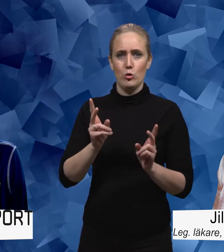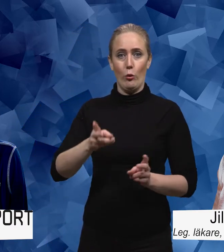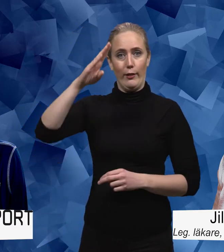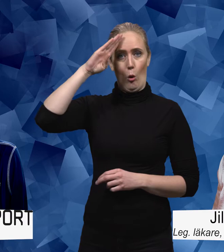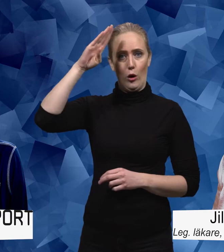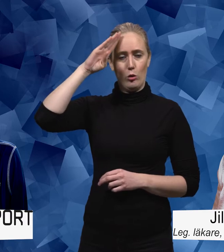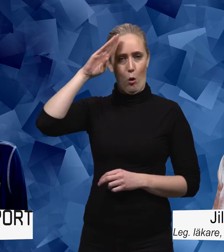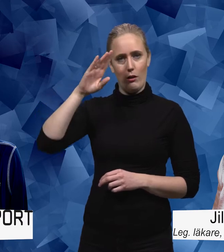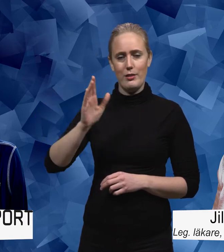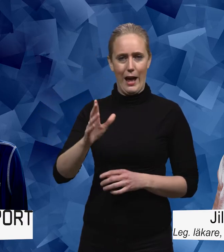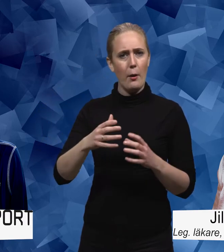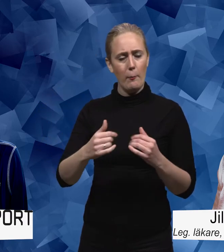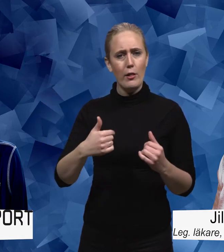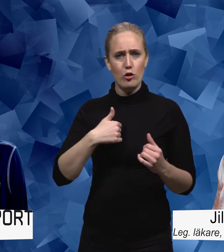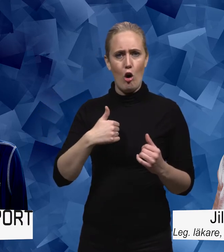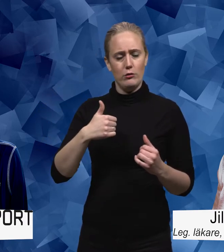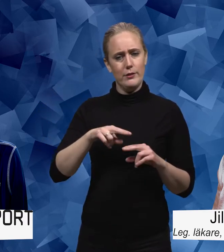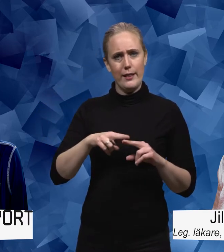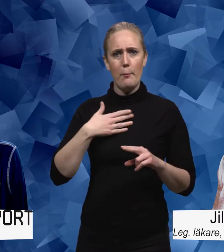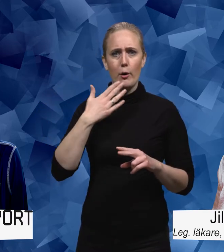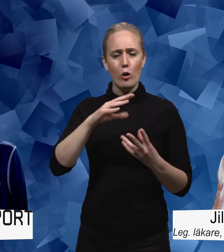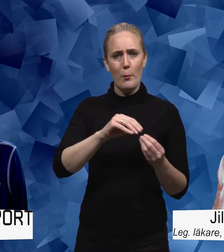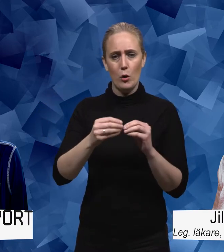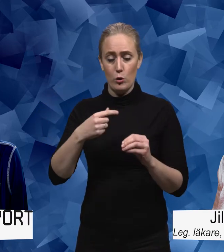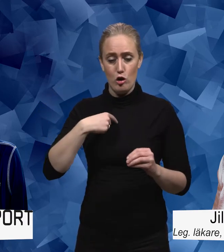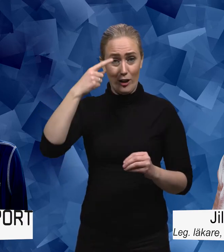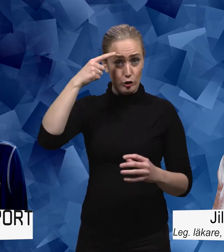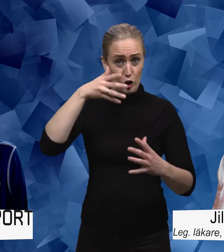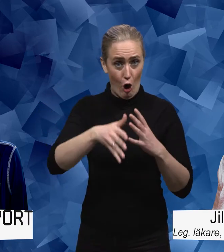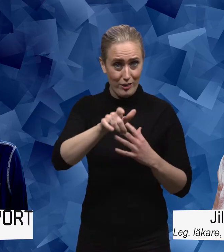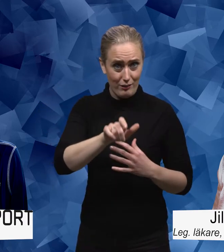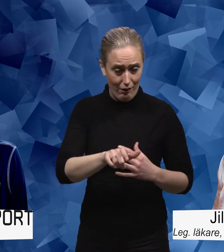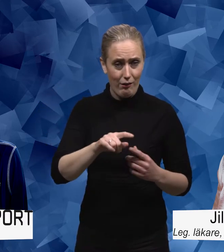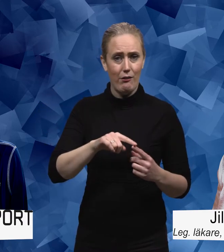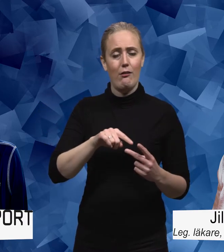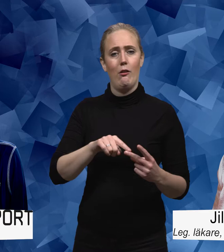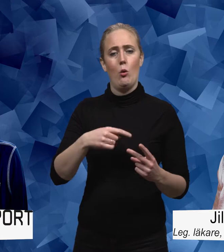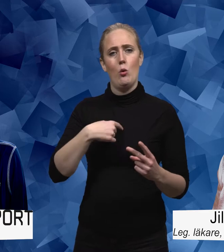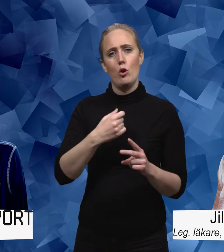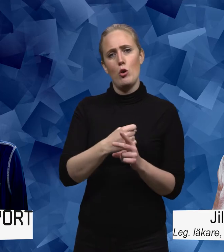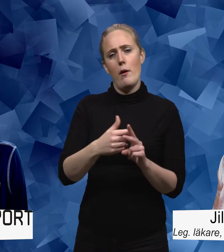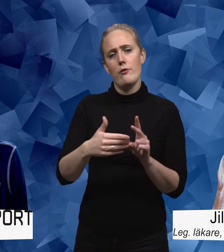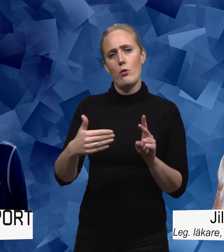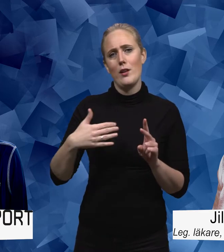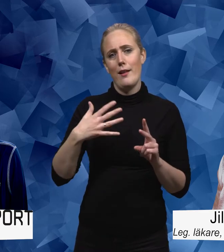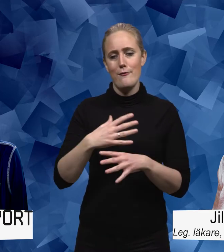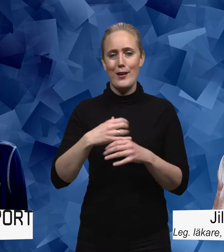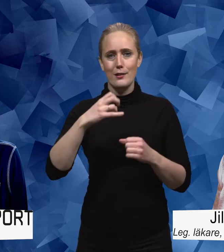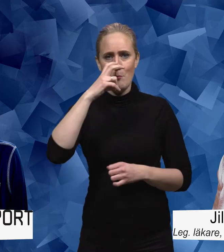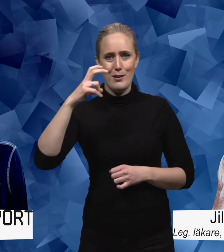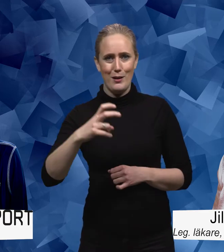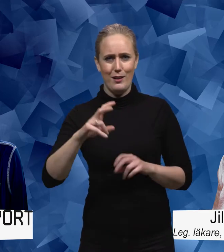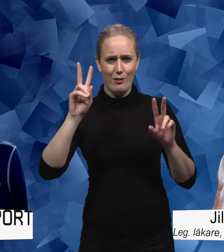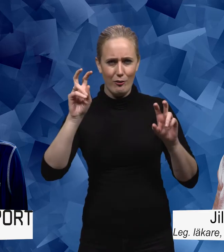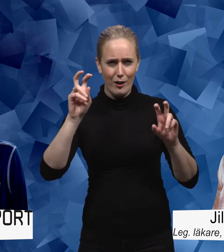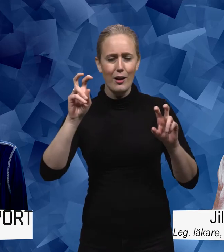vara doktor. Men för mig har det blivit en bra kombination att vara psykiatriker och att jobba från ett friskt håll.